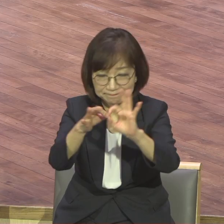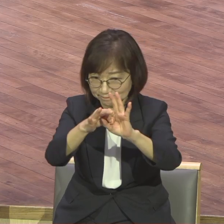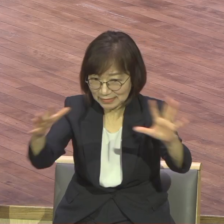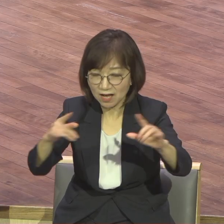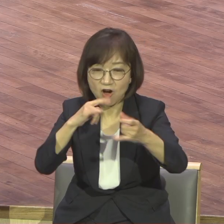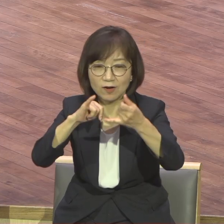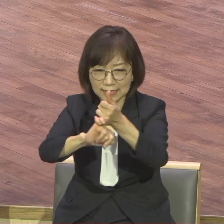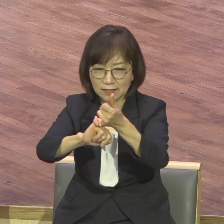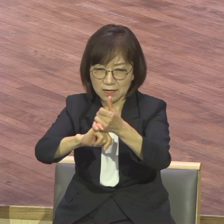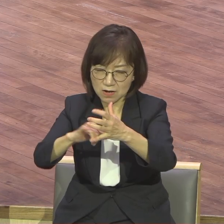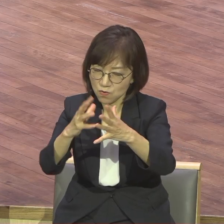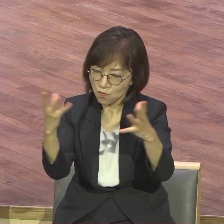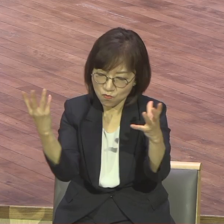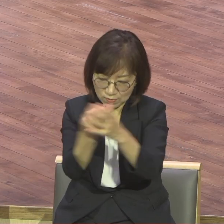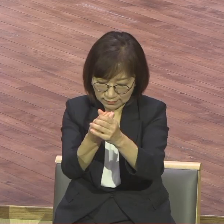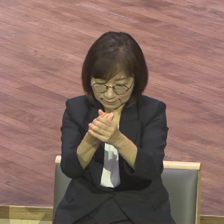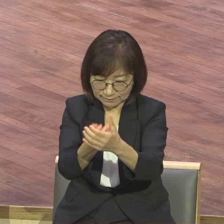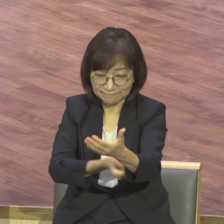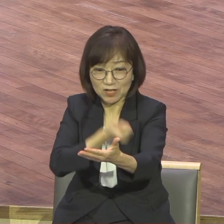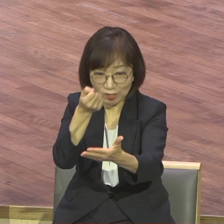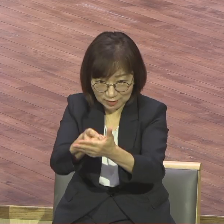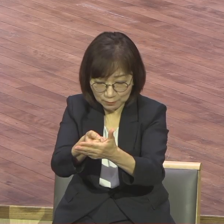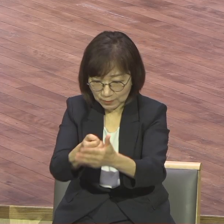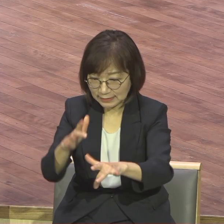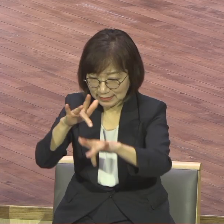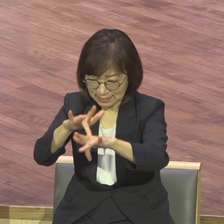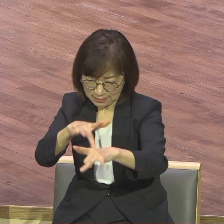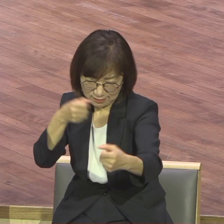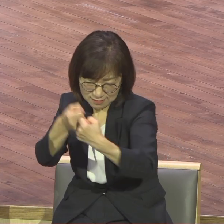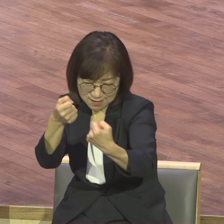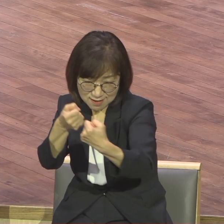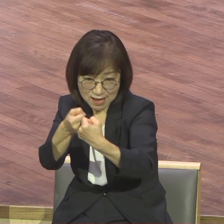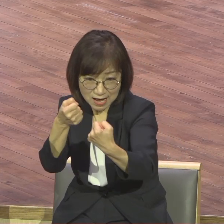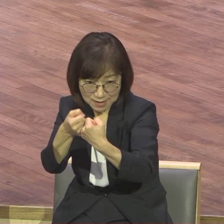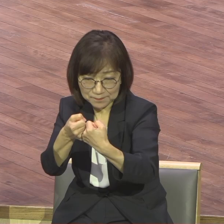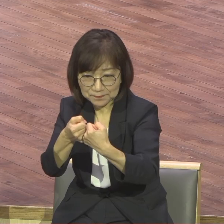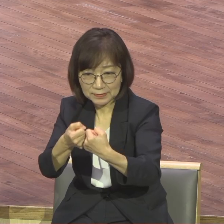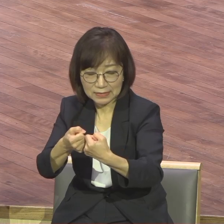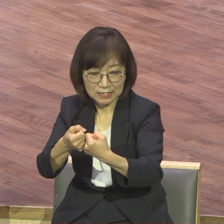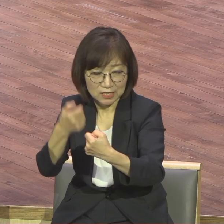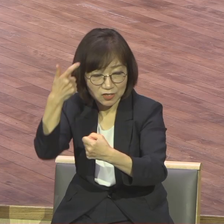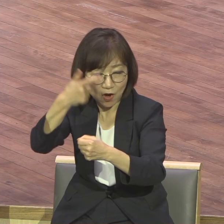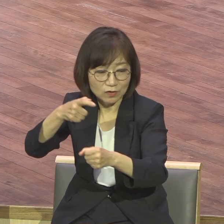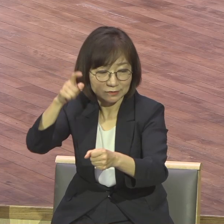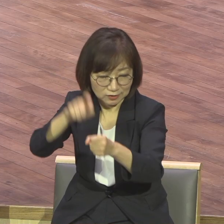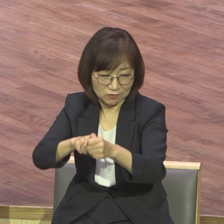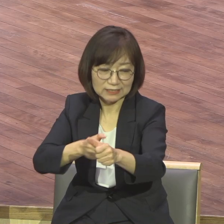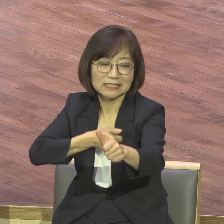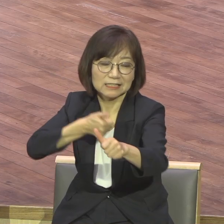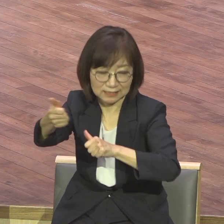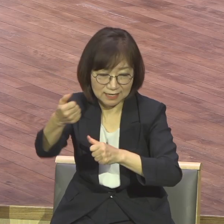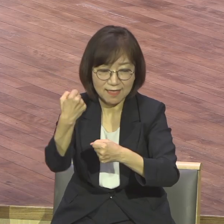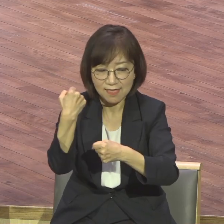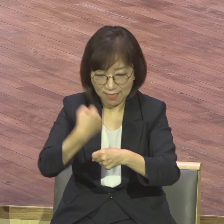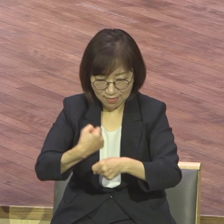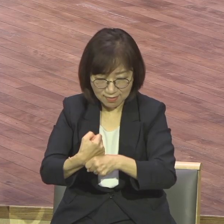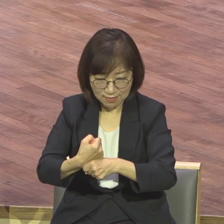이어가면서 기어이 이 사단과 싸움에서 원리스에 깨려고 하는 이 사단과 싸움에서 이기고 2, 3, 7, 1